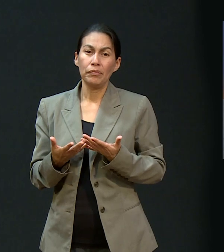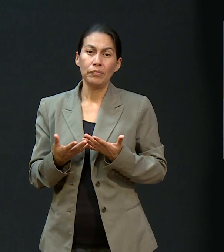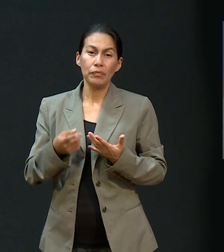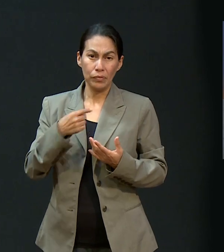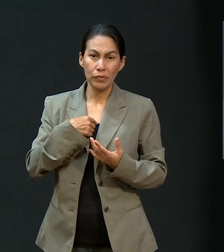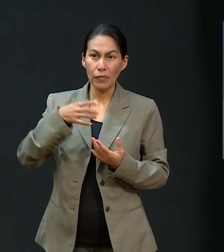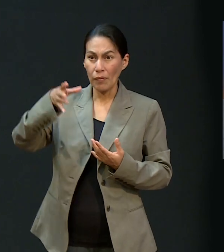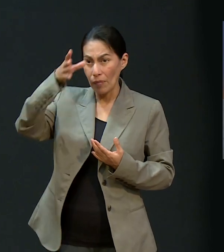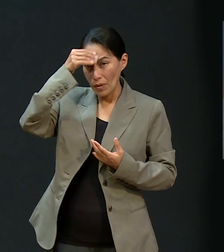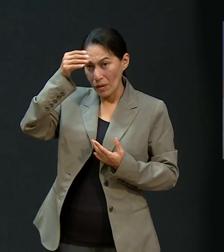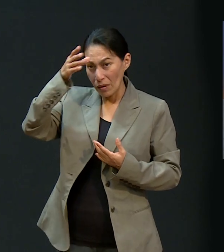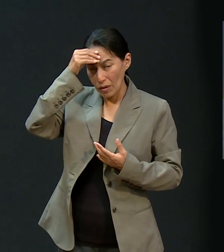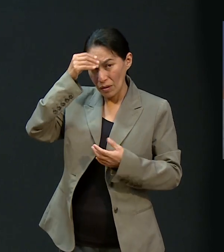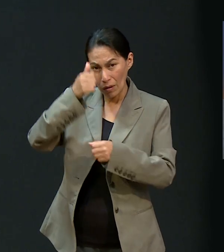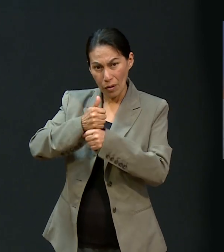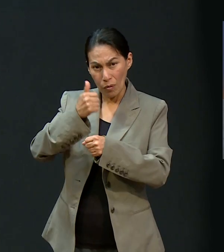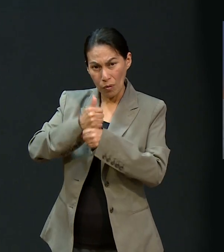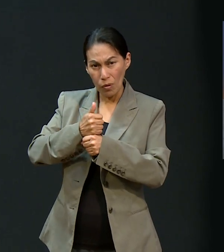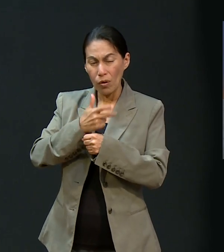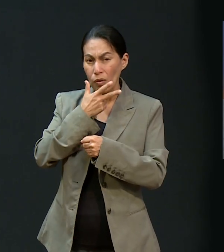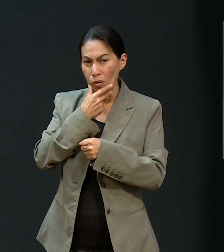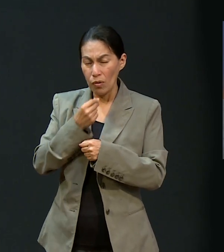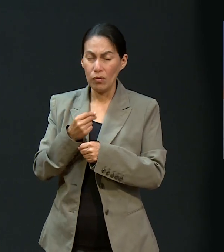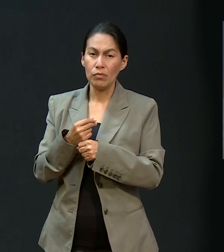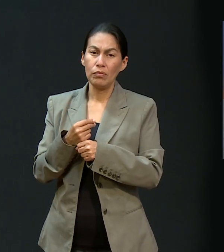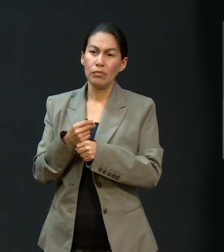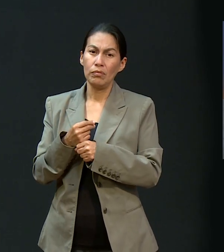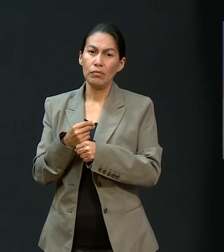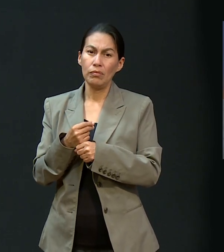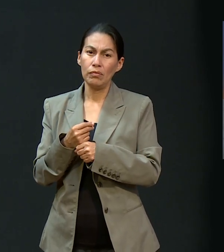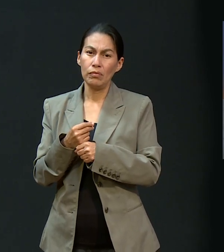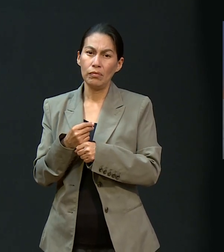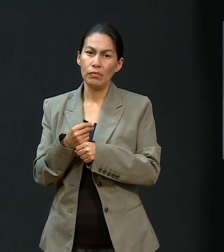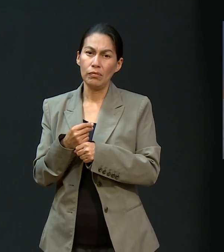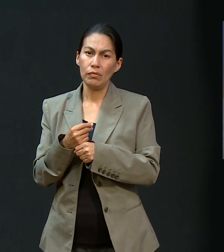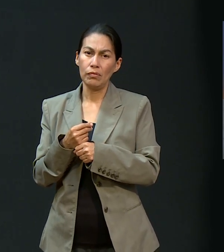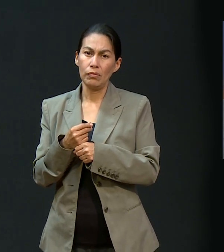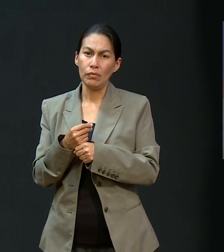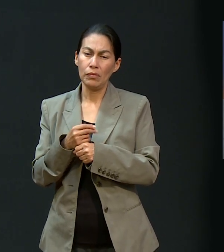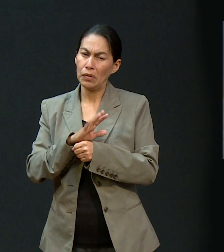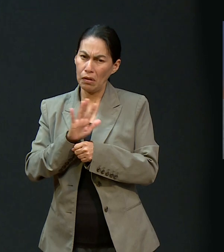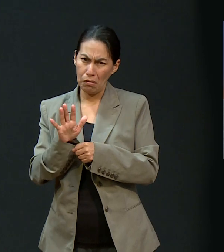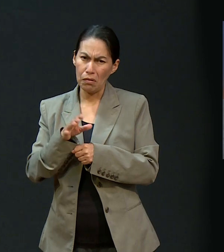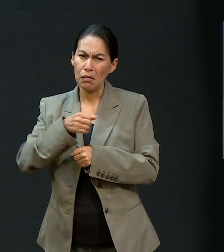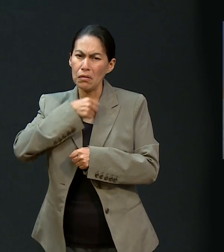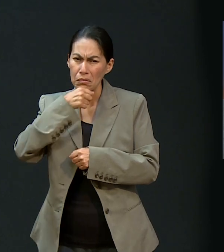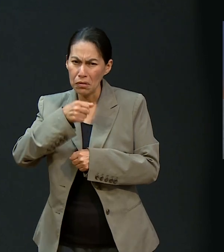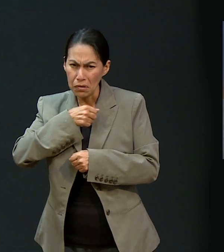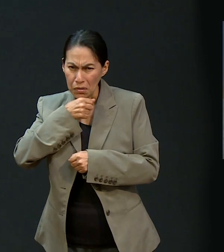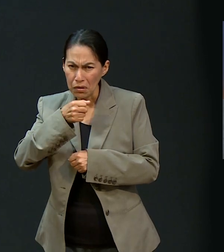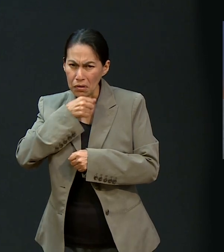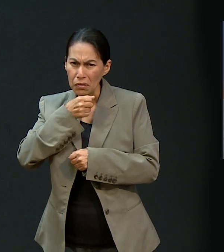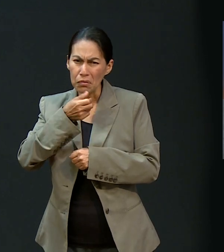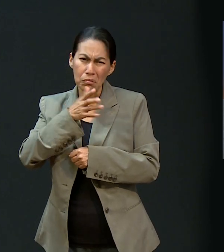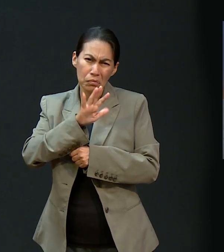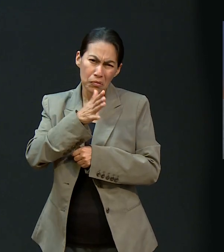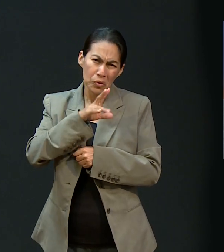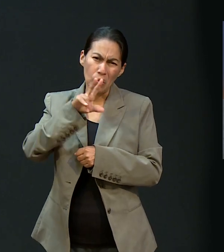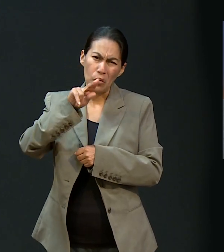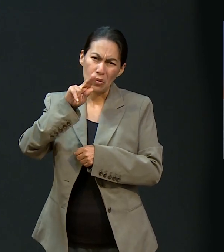y conviví con su familia. Entonces hay algo que yo aprendí mucho de mi abuelo. Que él